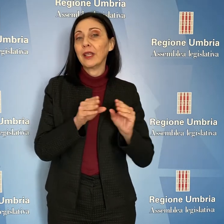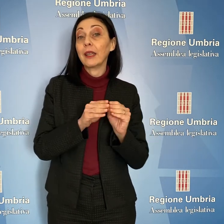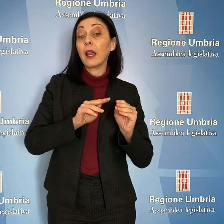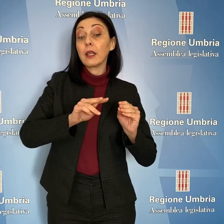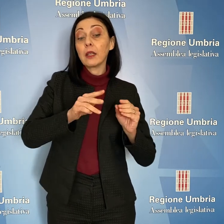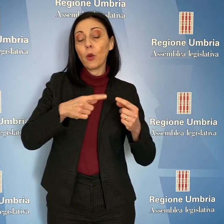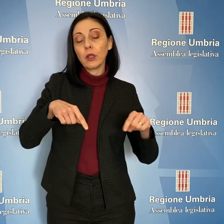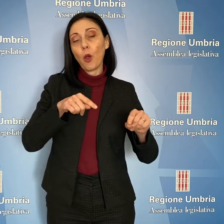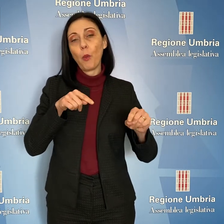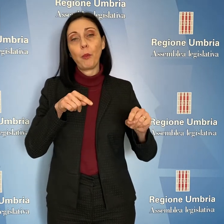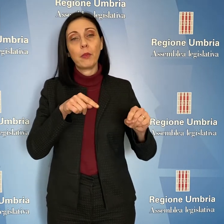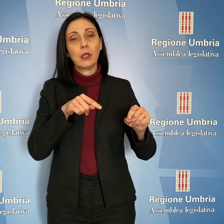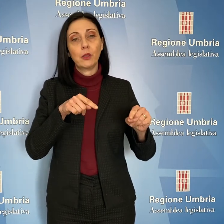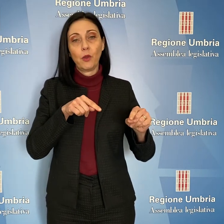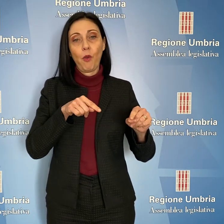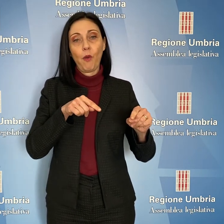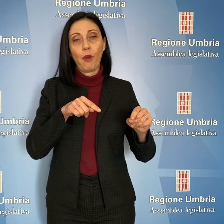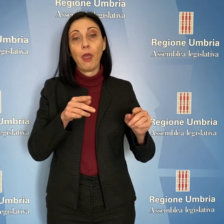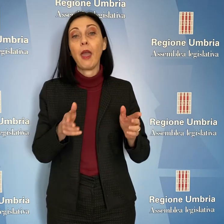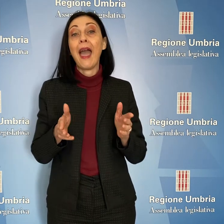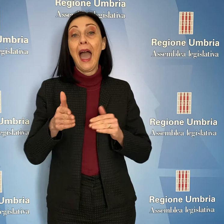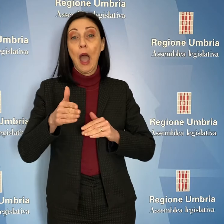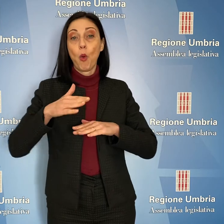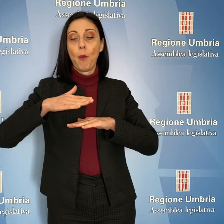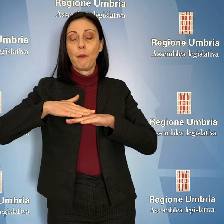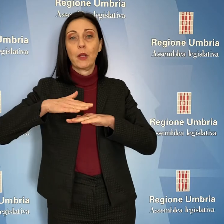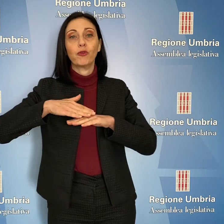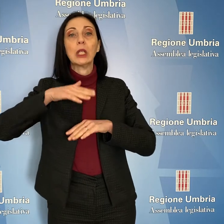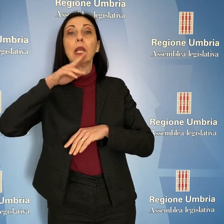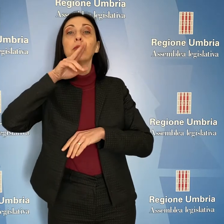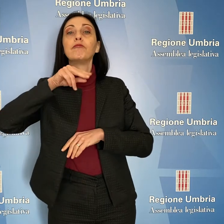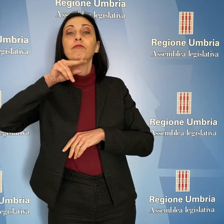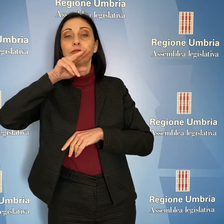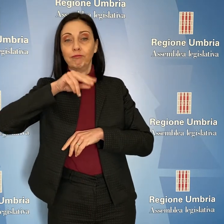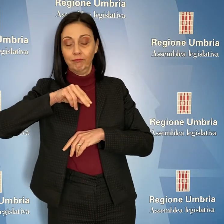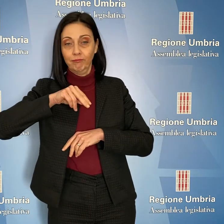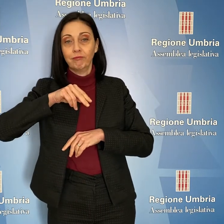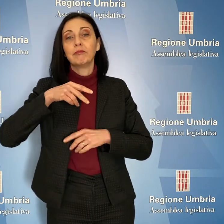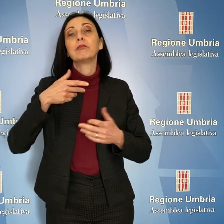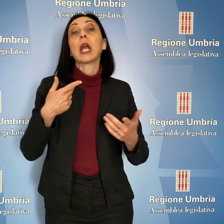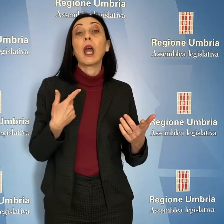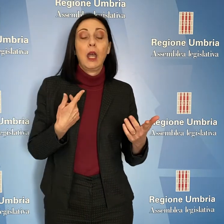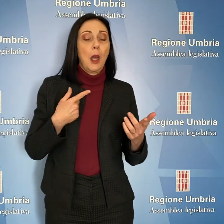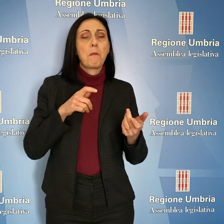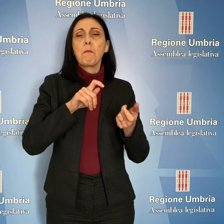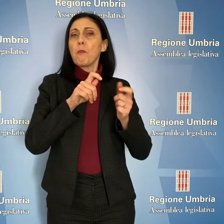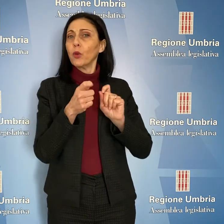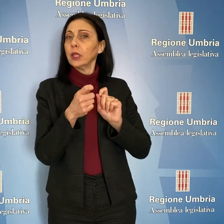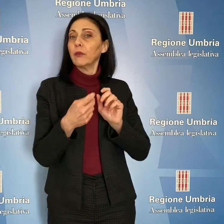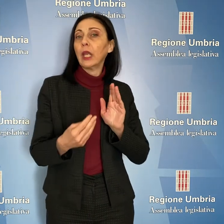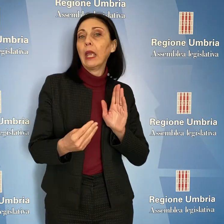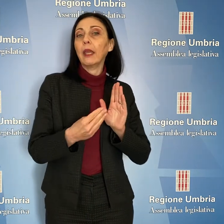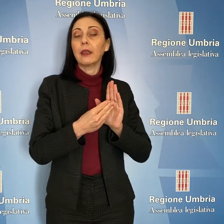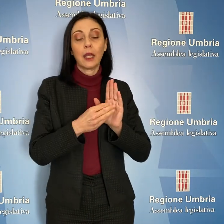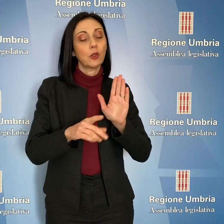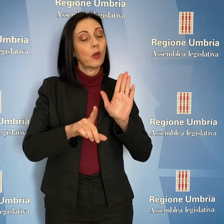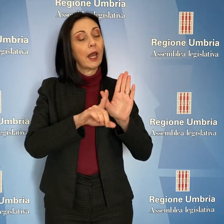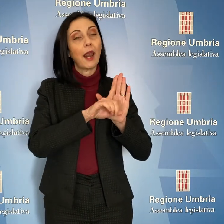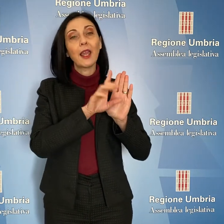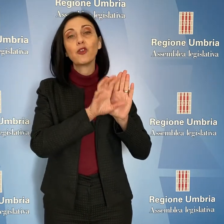commissione, illustrata in aula da Valerio Mancini, che apporta modifiche ed integrazioni alla legge regionale 3